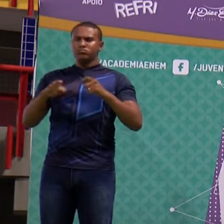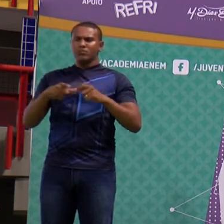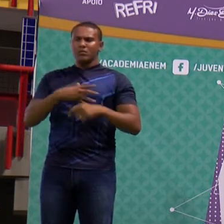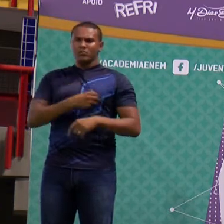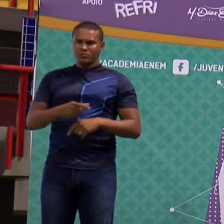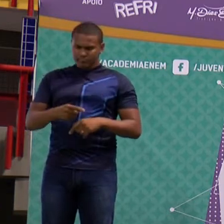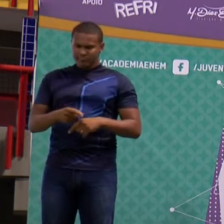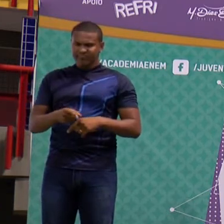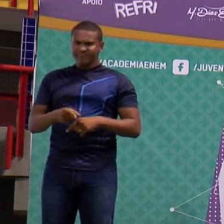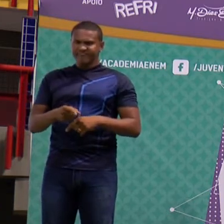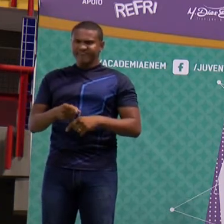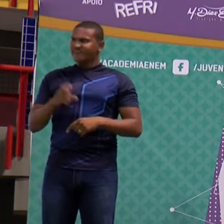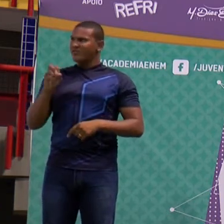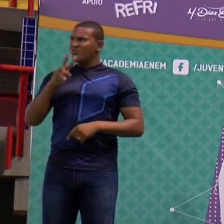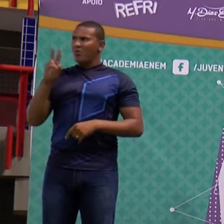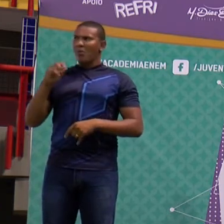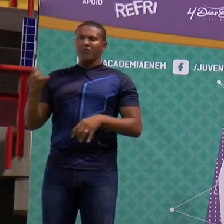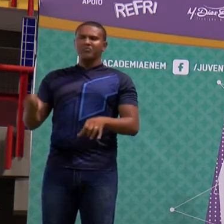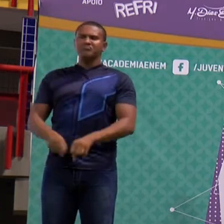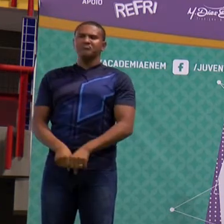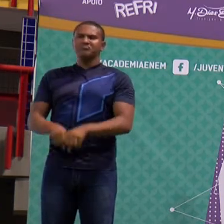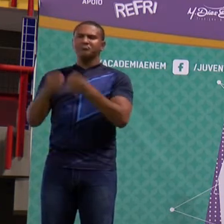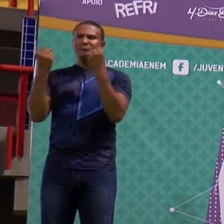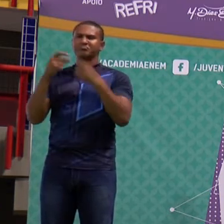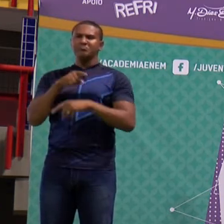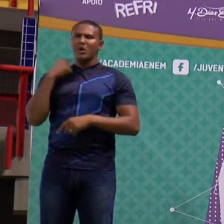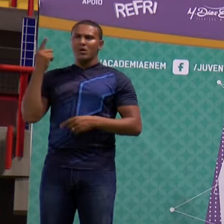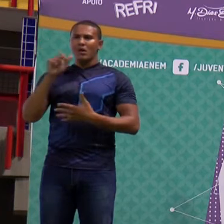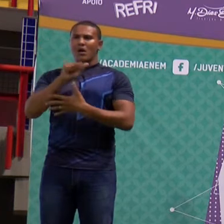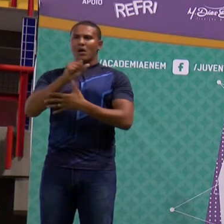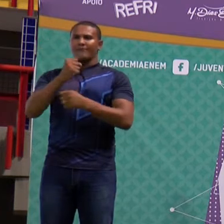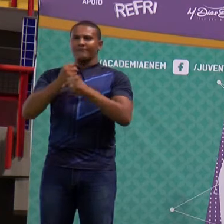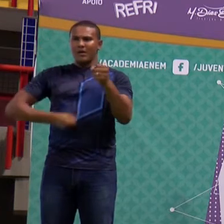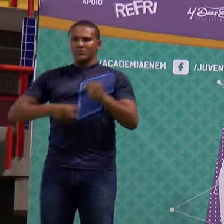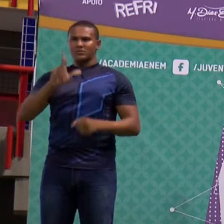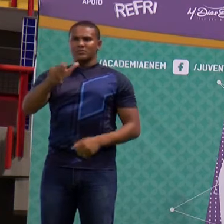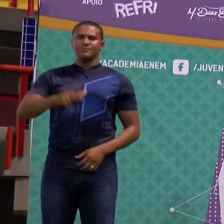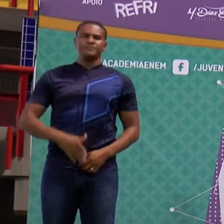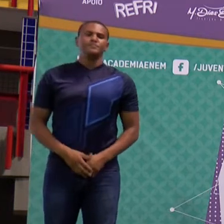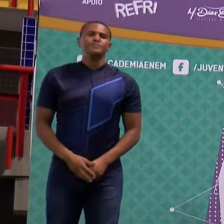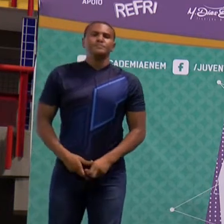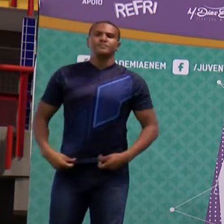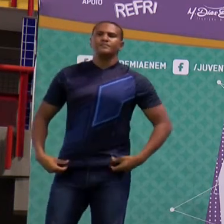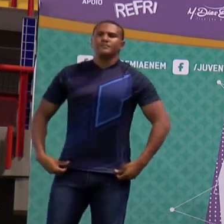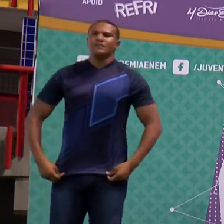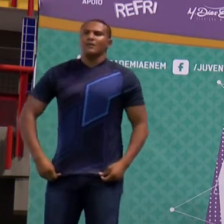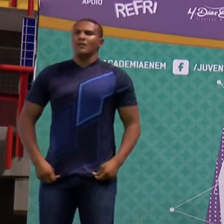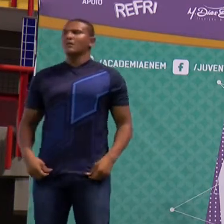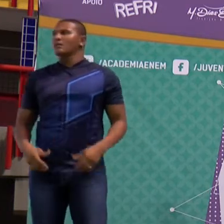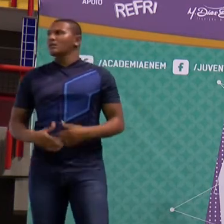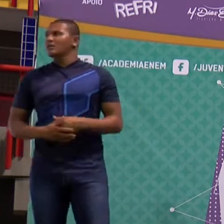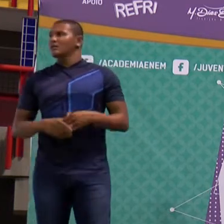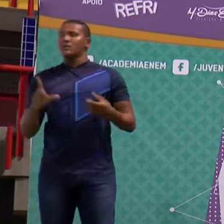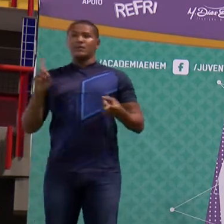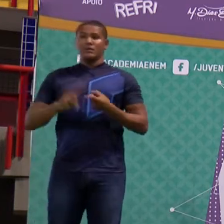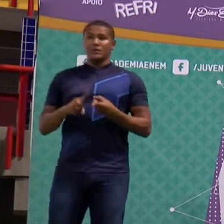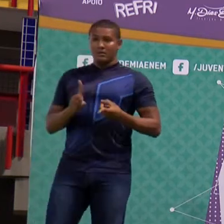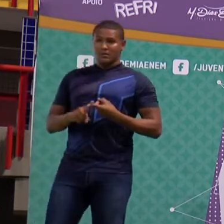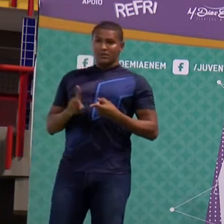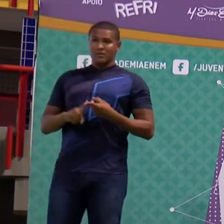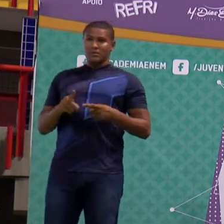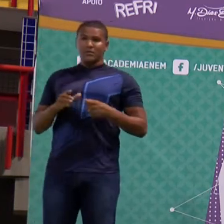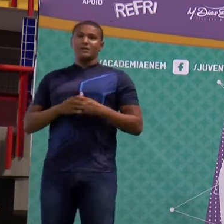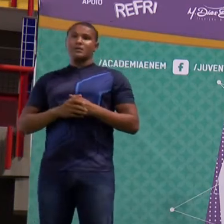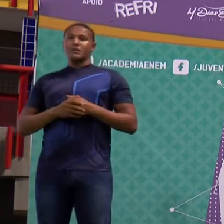reprodução. Entendeu? Então, esse item A está falso. Item B. Criados em laboratório, quando